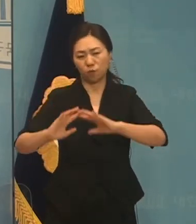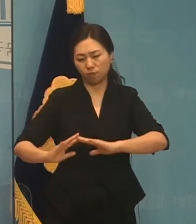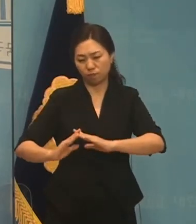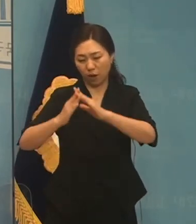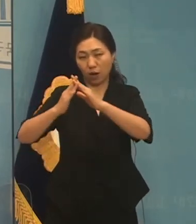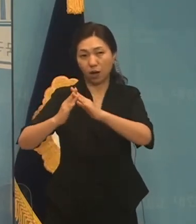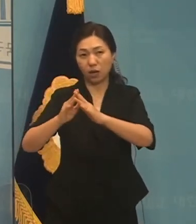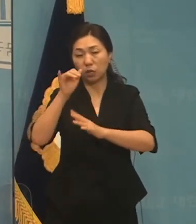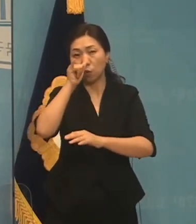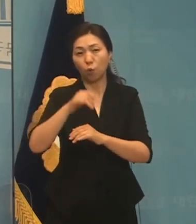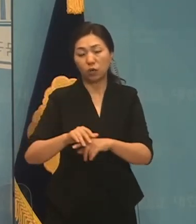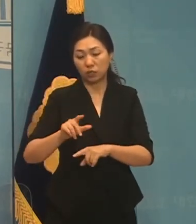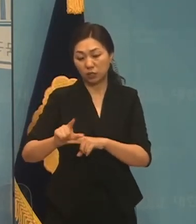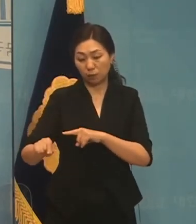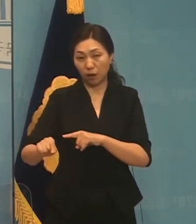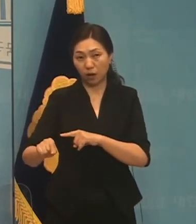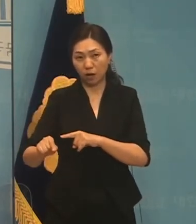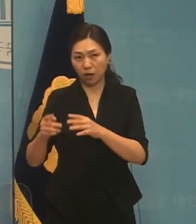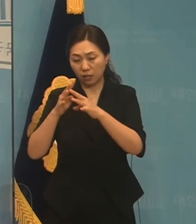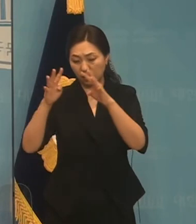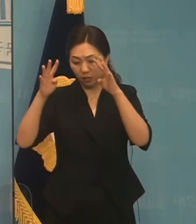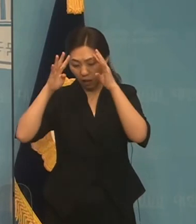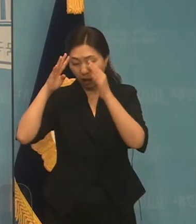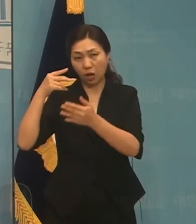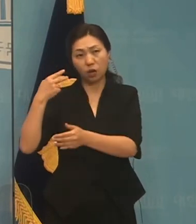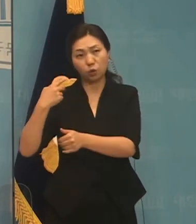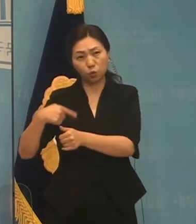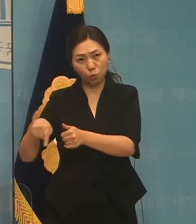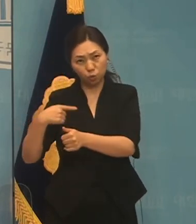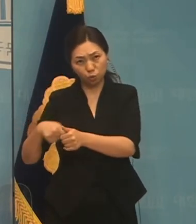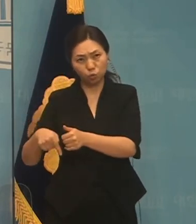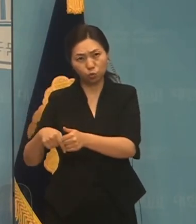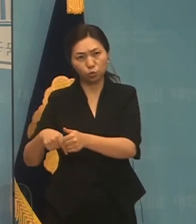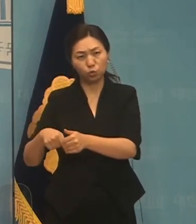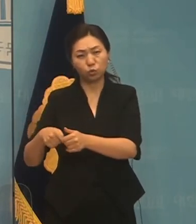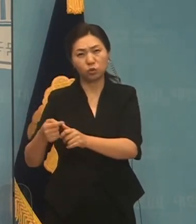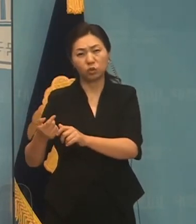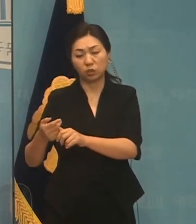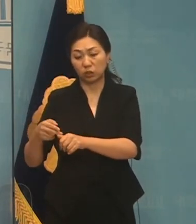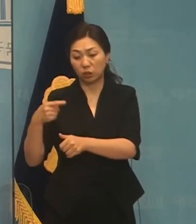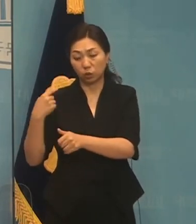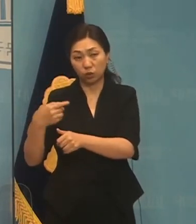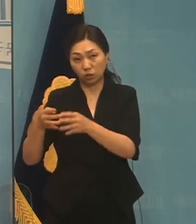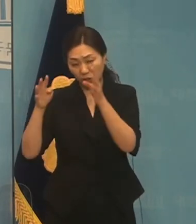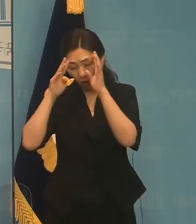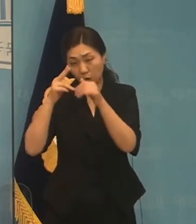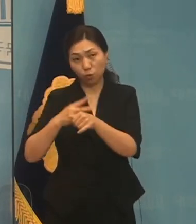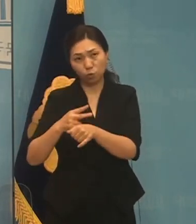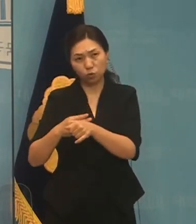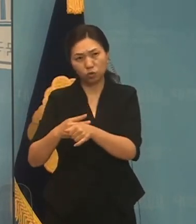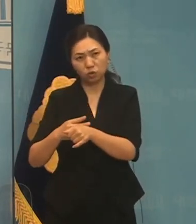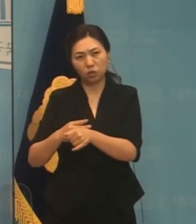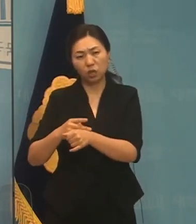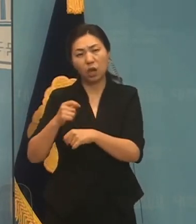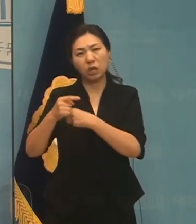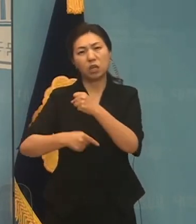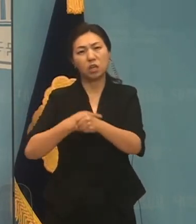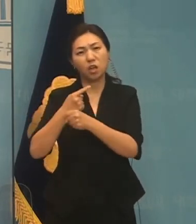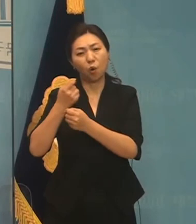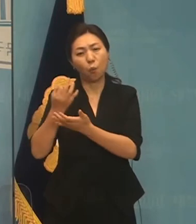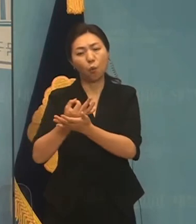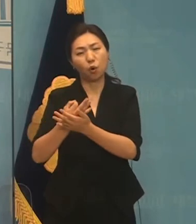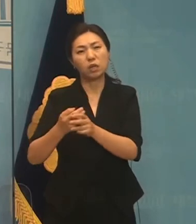지방에 있는 교사와 교수에게는 지방 근무 수당을 연봉의 20% 이상 지급하겠습니다.